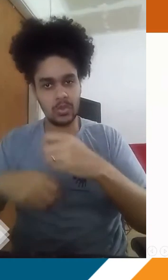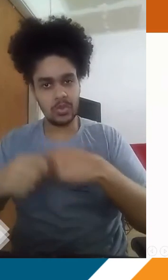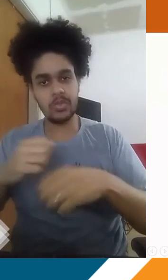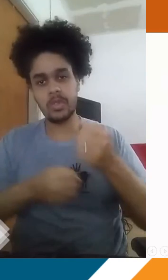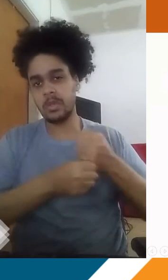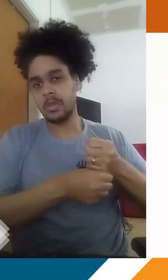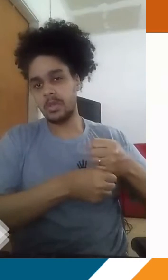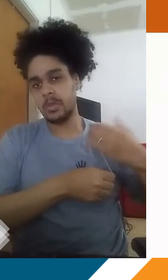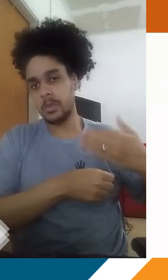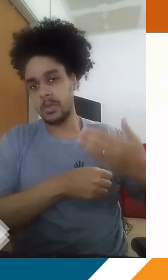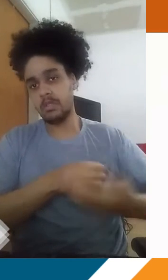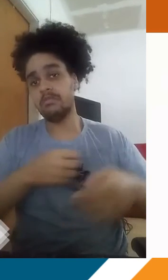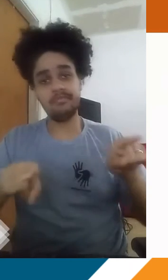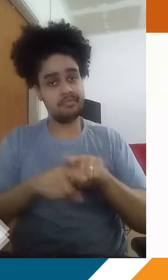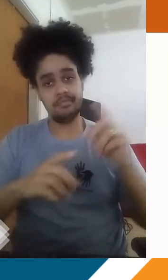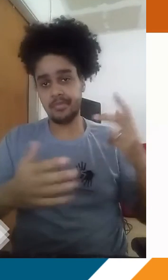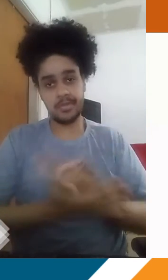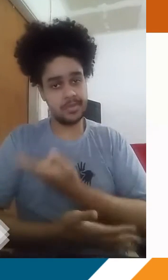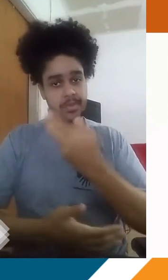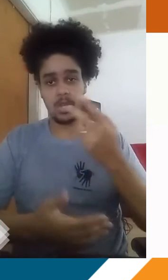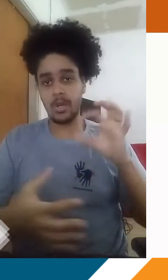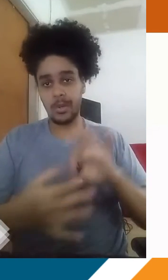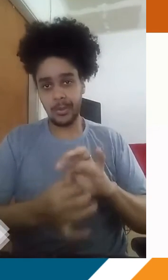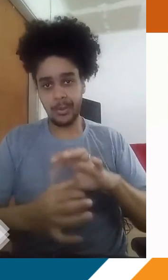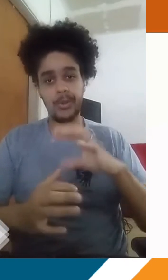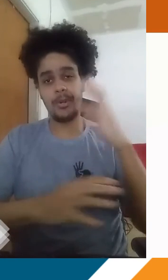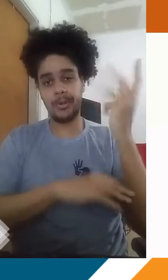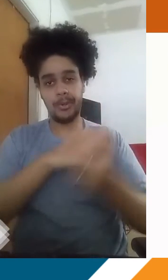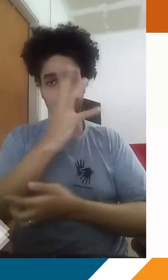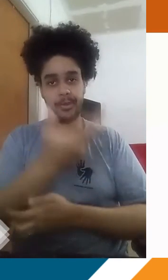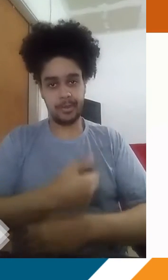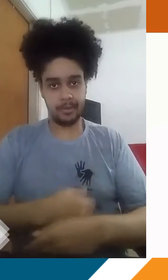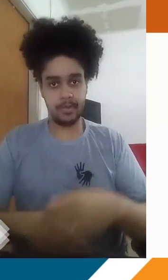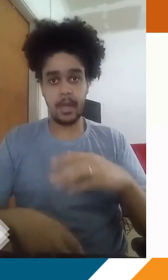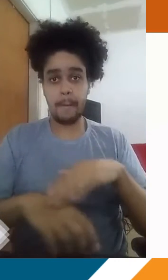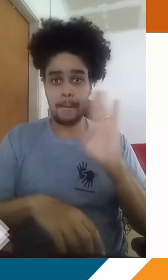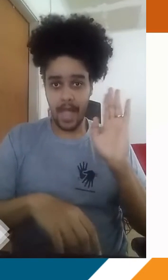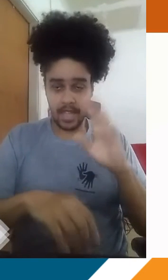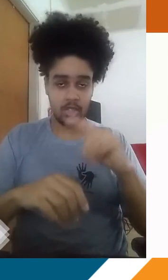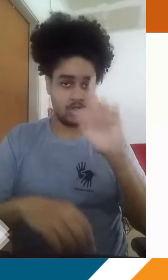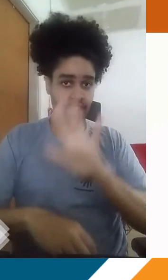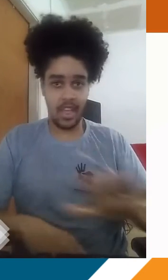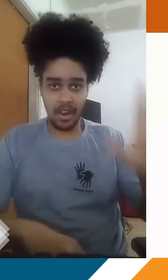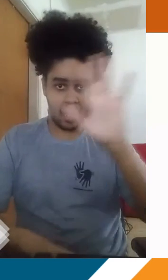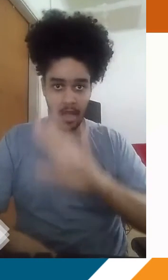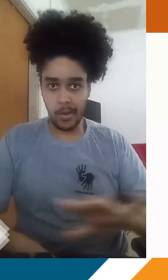econômico nos últimos anos e, consequentemente, também vai estar atrelado à questão ambiental. Quanto mais, no geral,